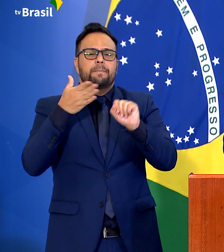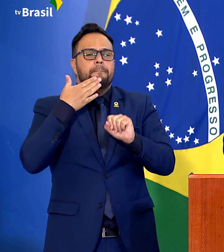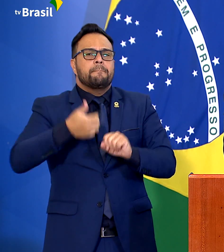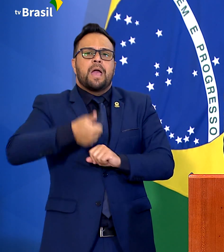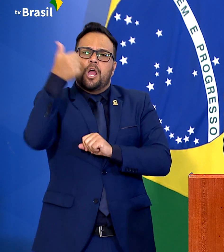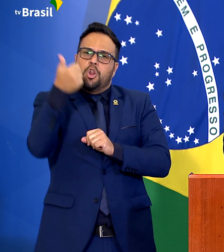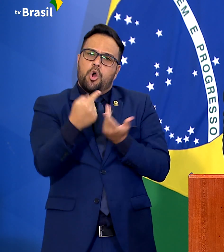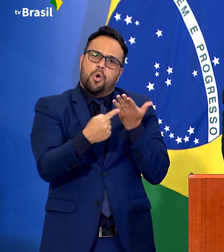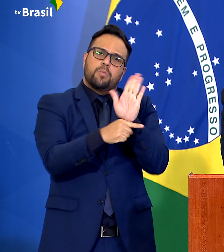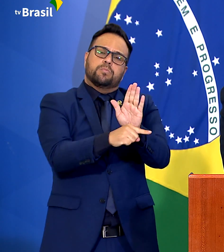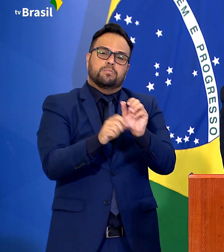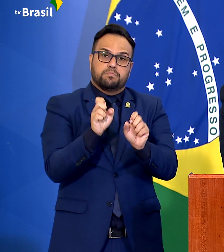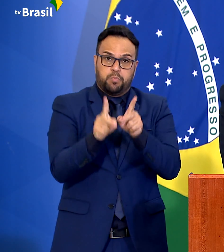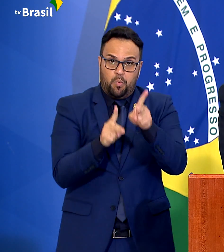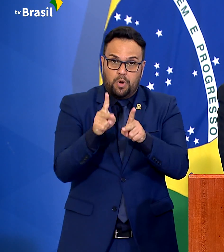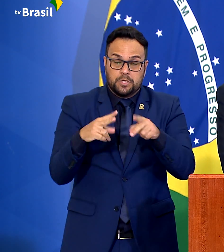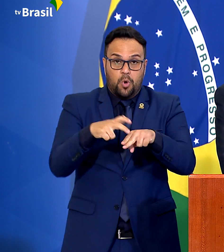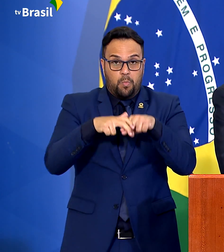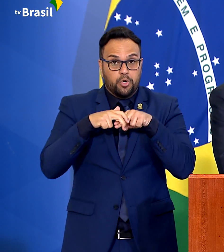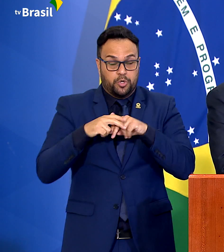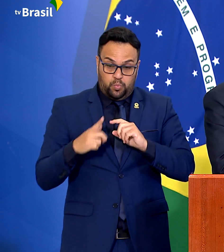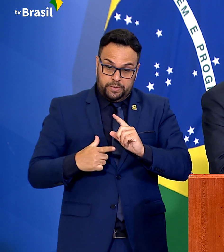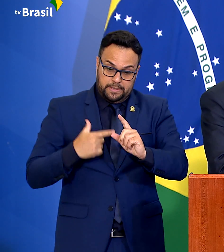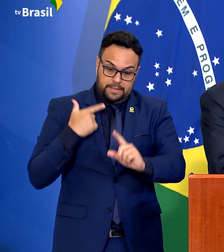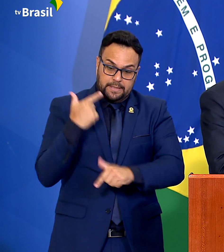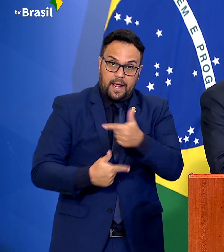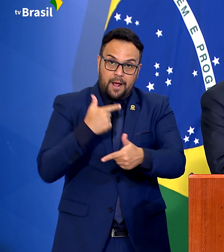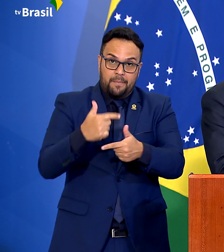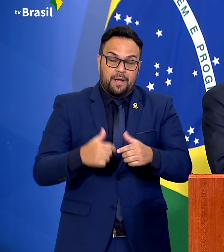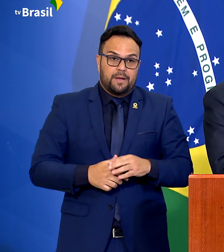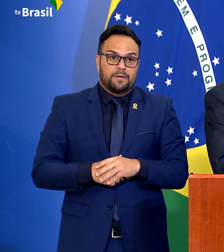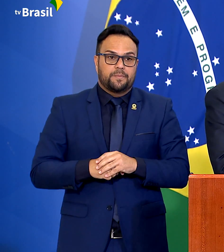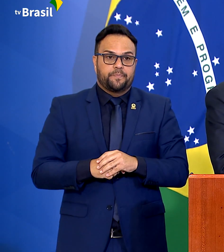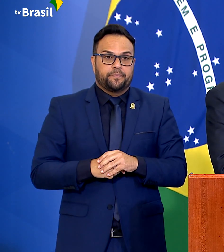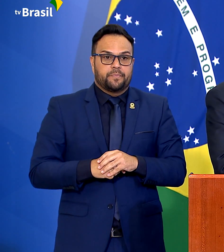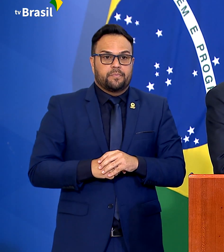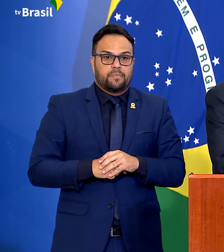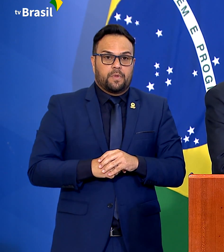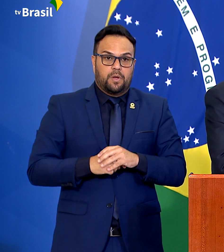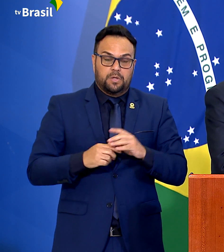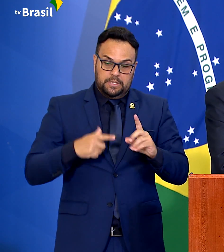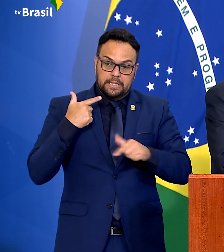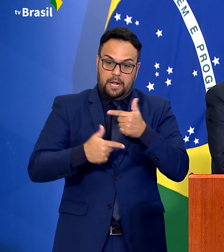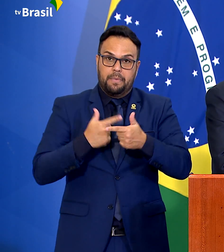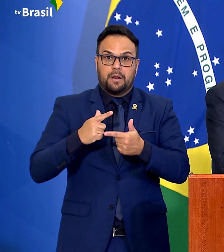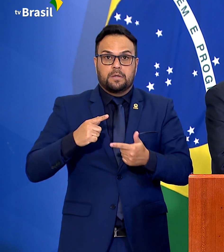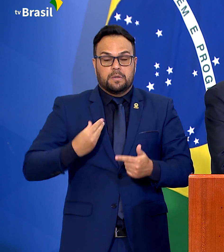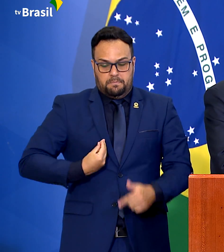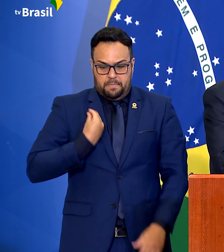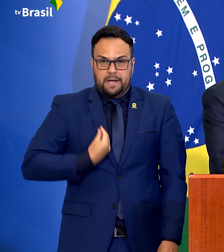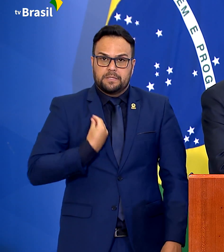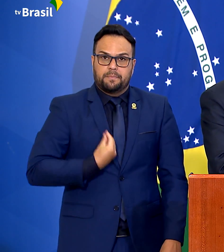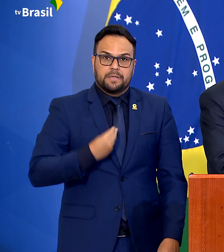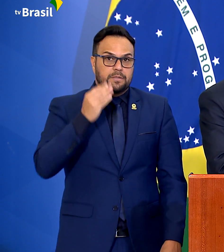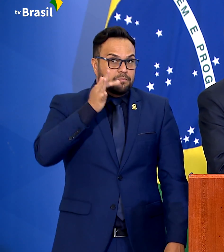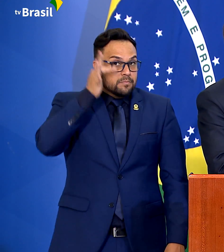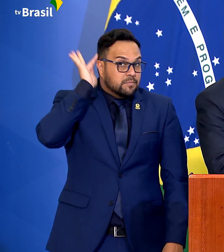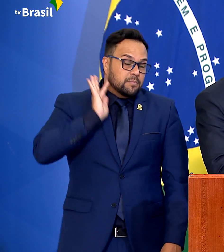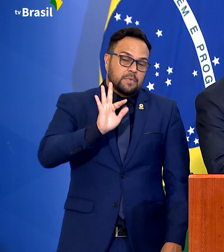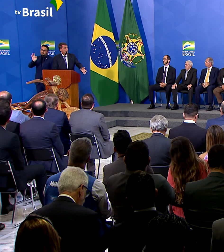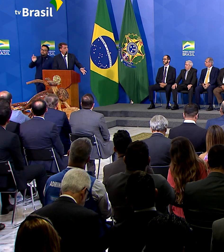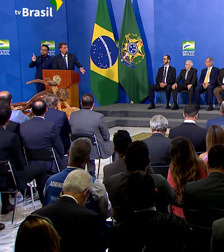população. Então, esse trabalho aqui, com a participação da nossa ministra Flávia Ruda,